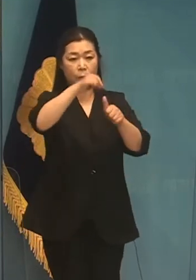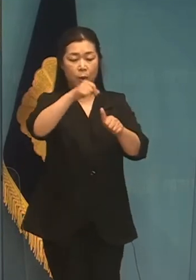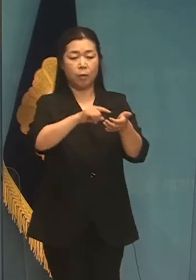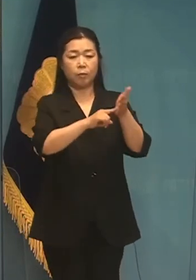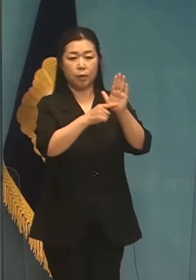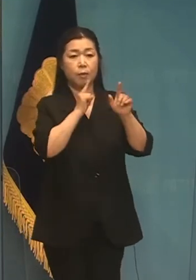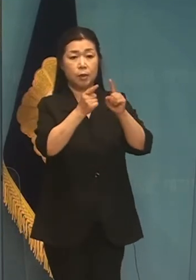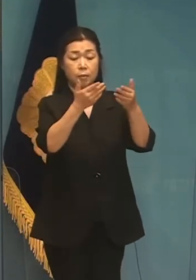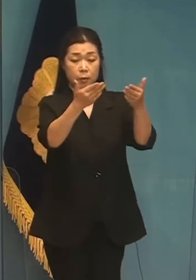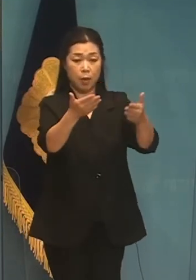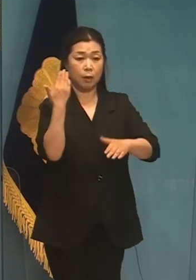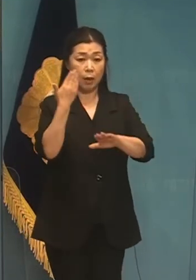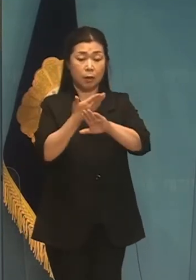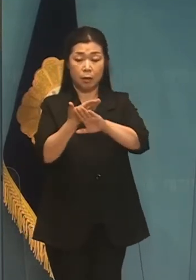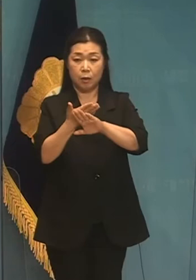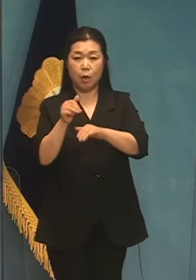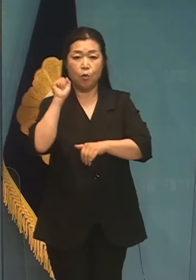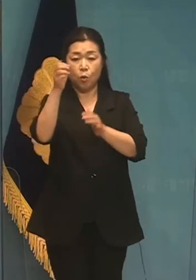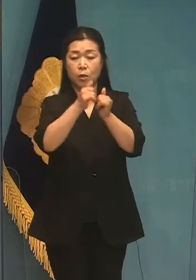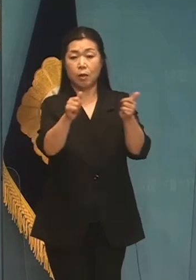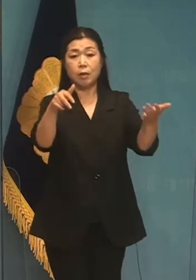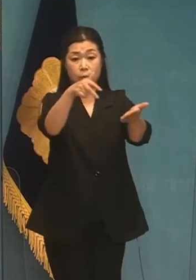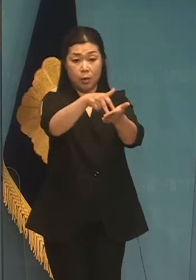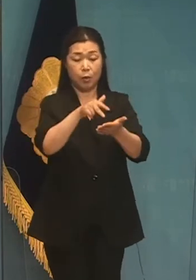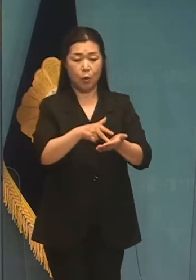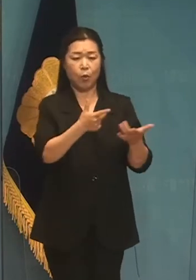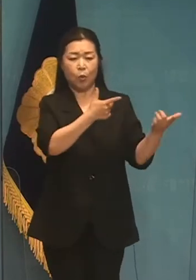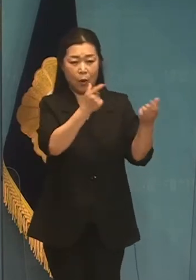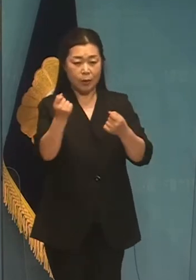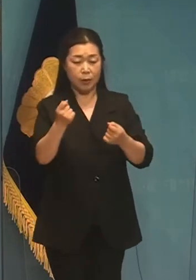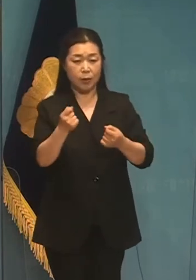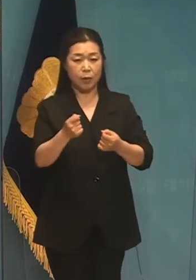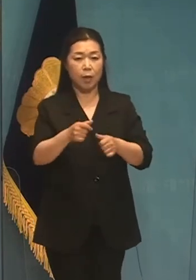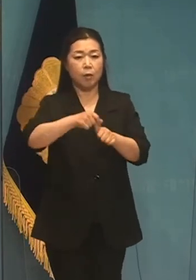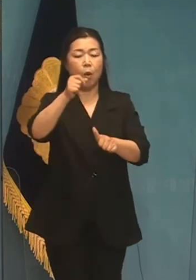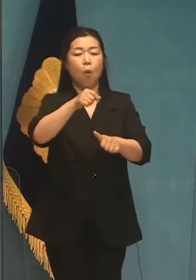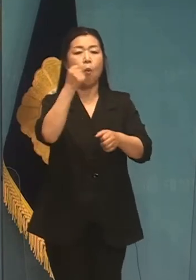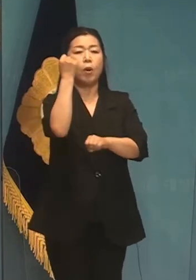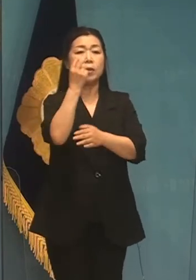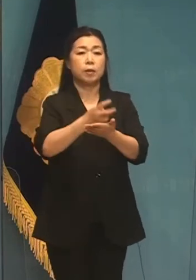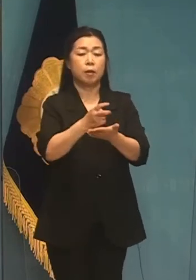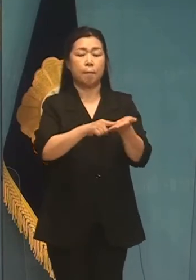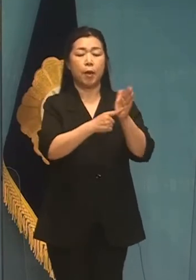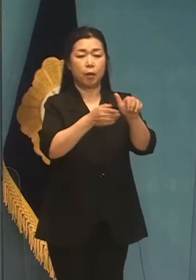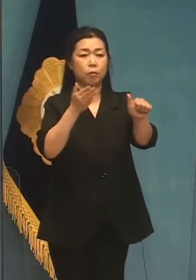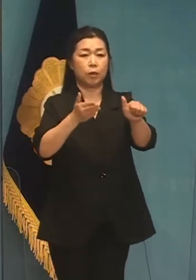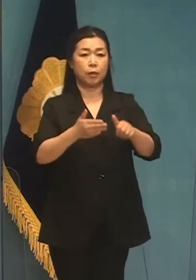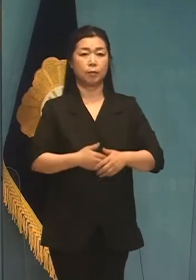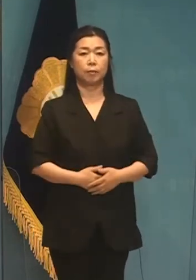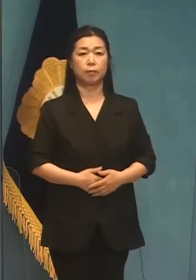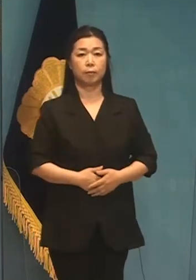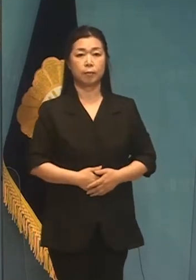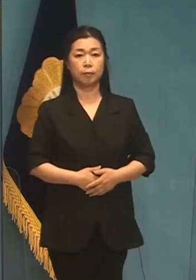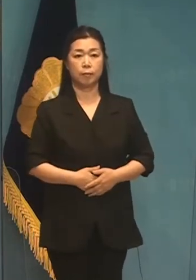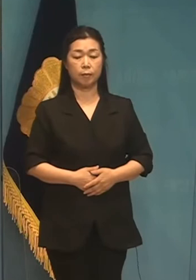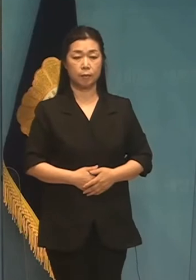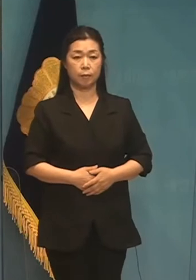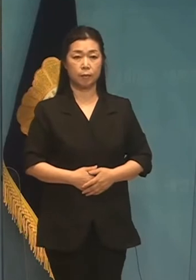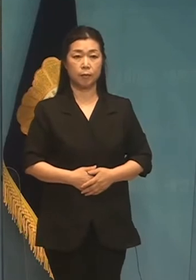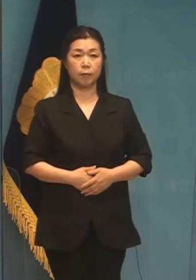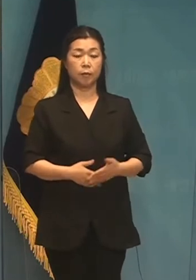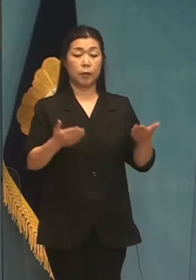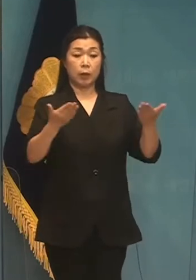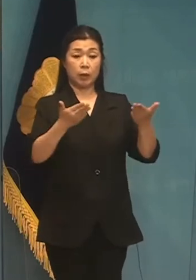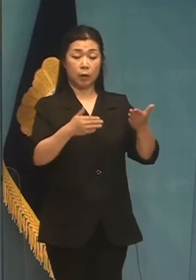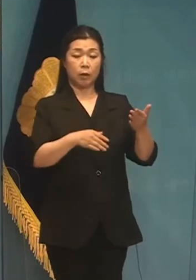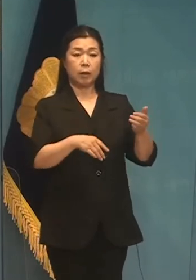다른 민주당 대선 후보들께서도 각자의 인사원칙을 밝혀주실 것을 요청드립니다. 이를